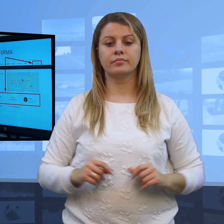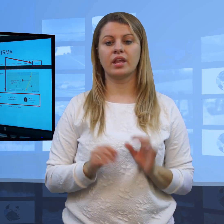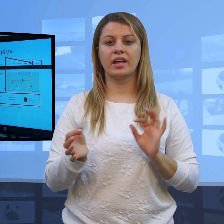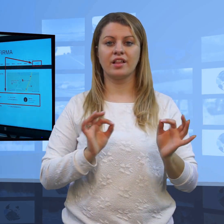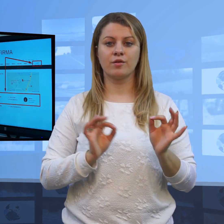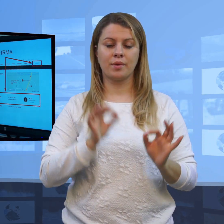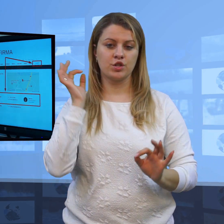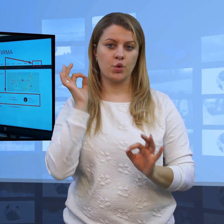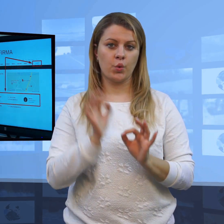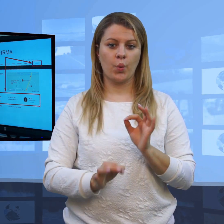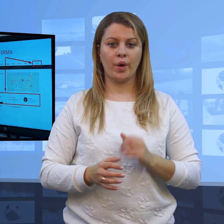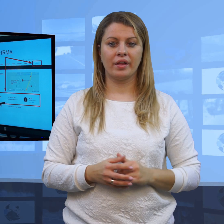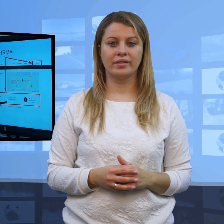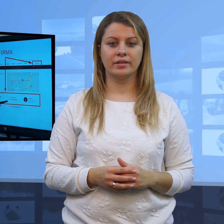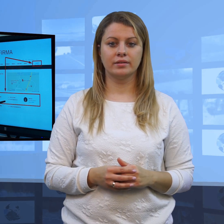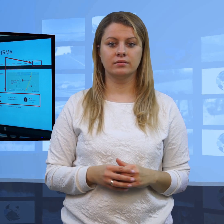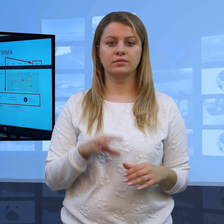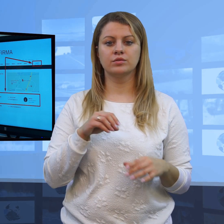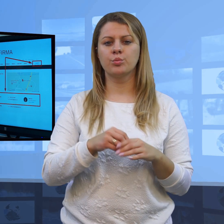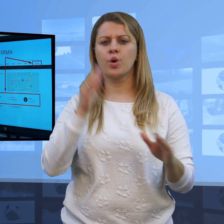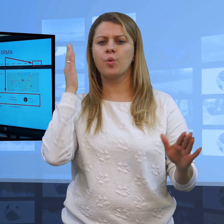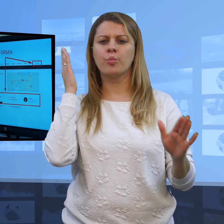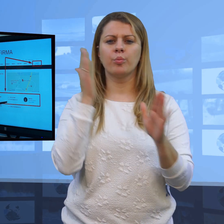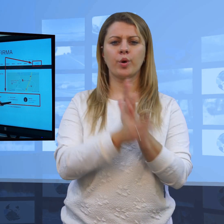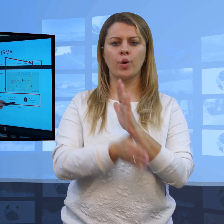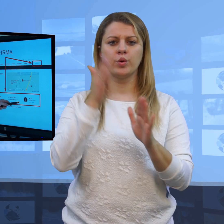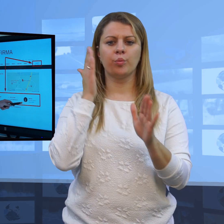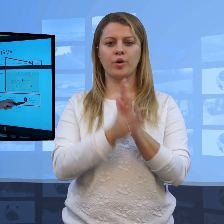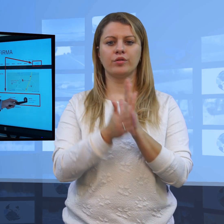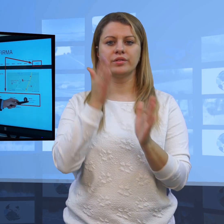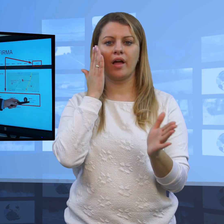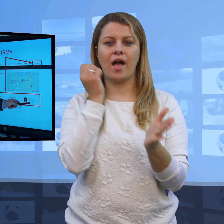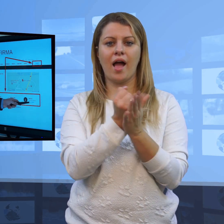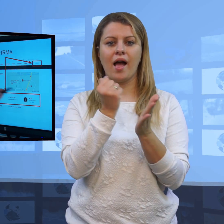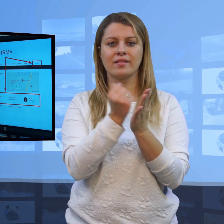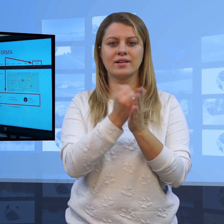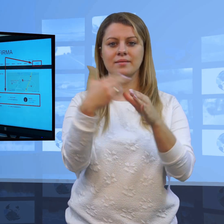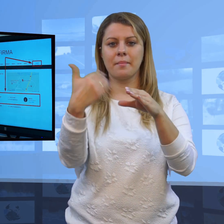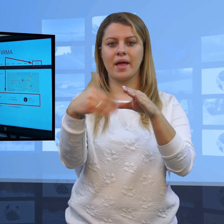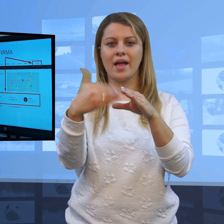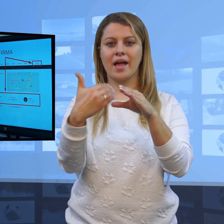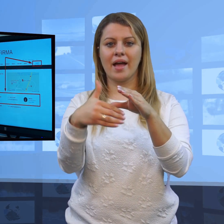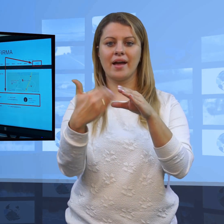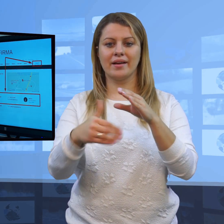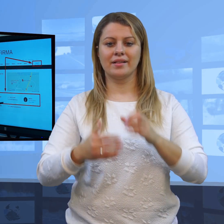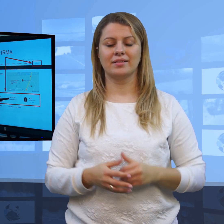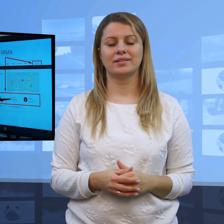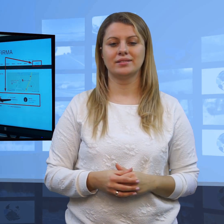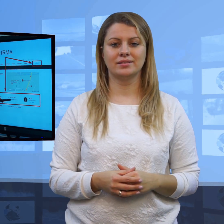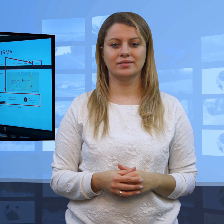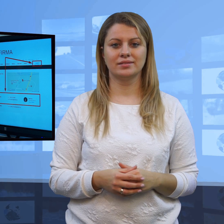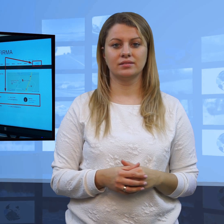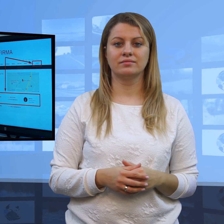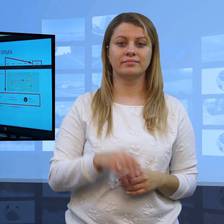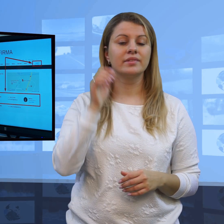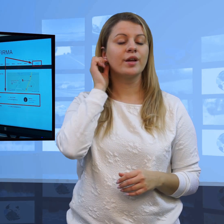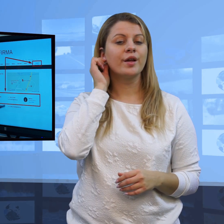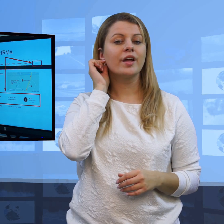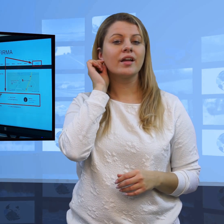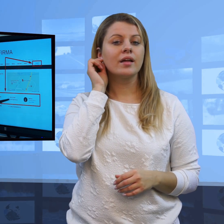na której w przypadku ASEGO podany jest bezpośredni adres mailowy do pani